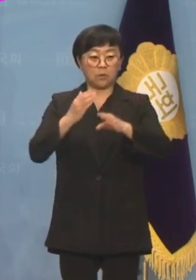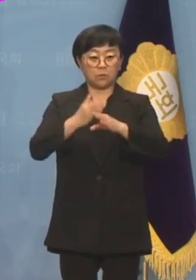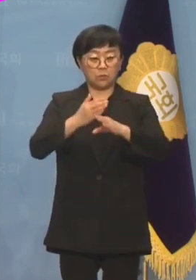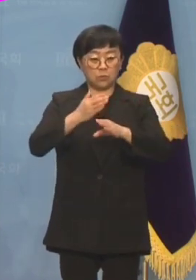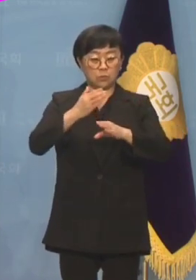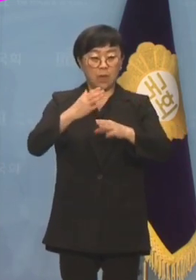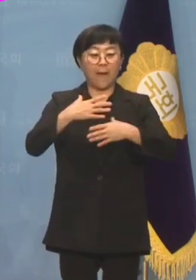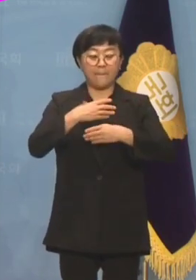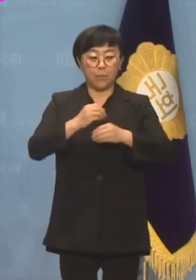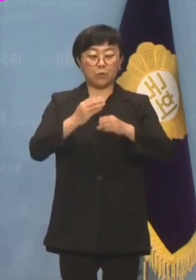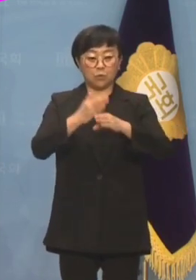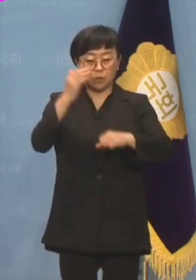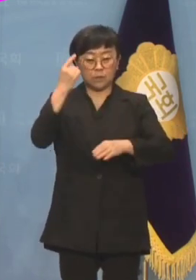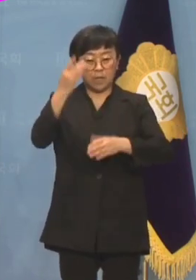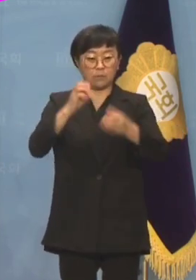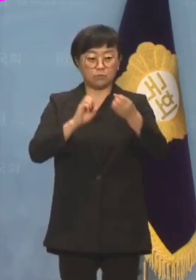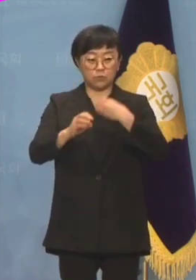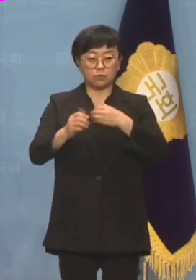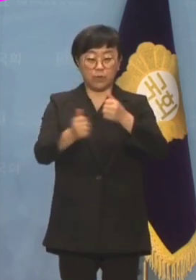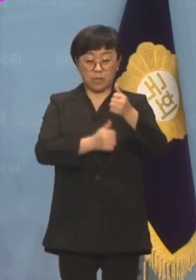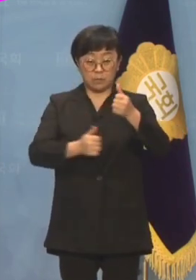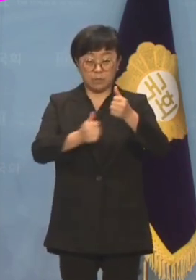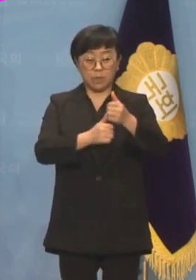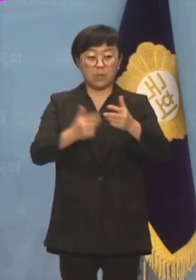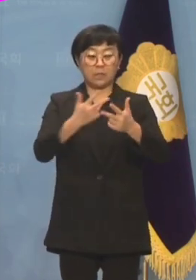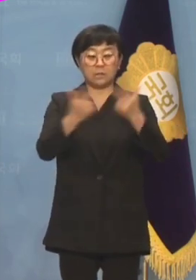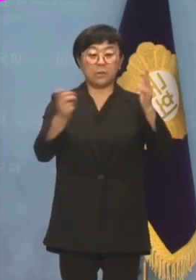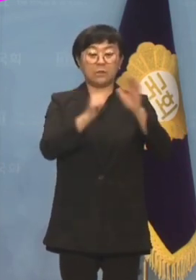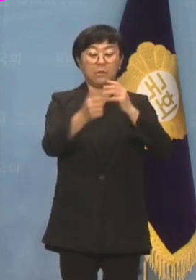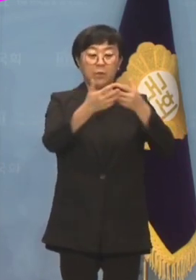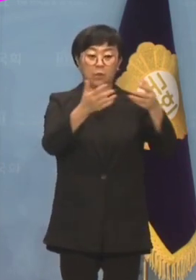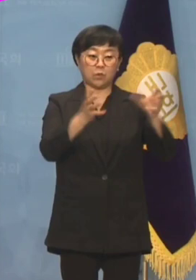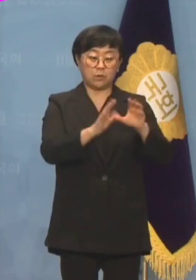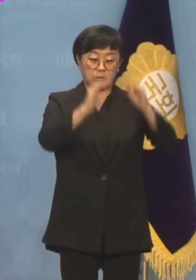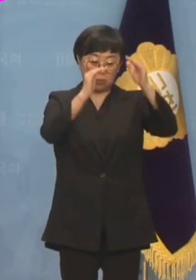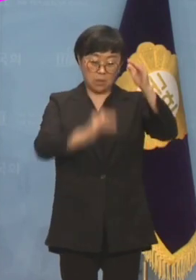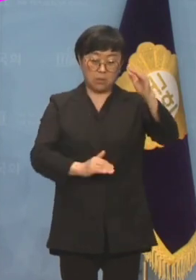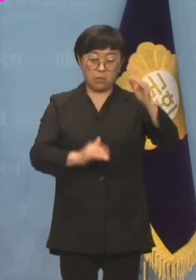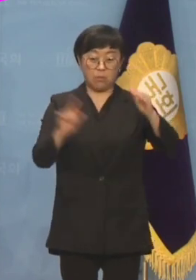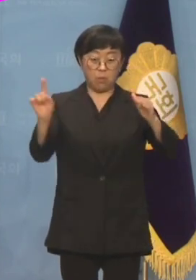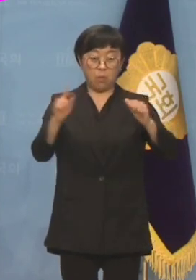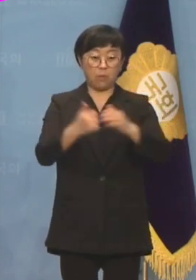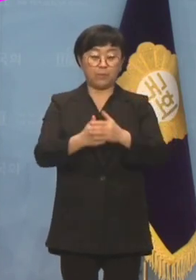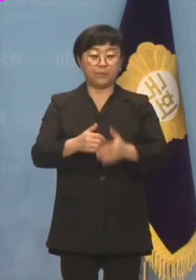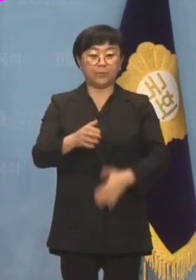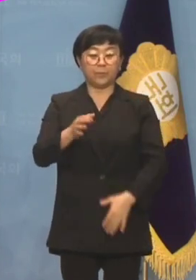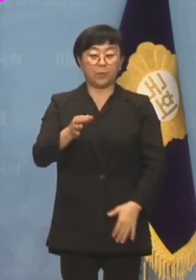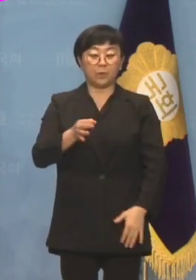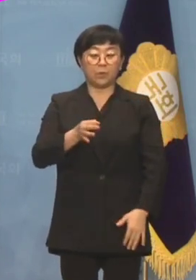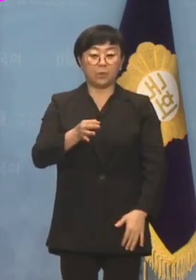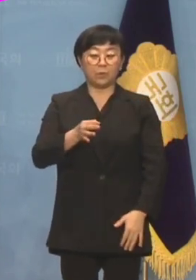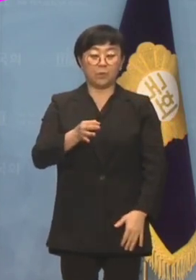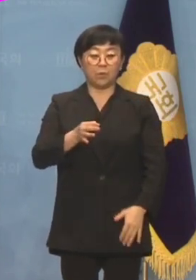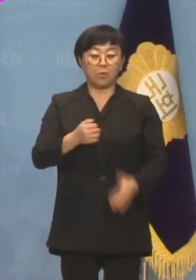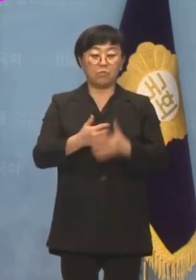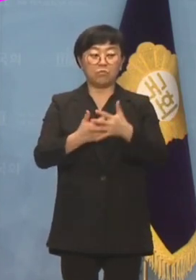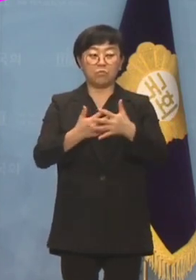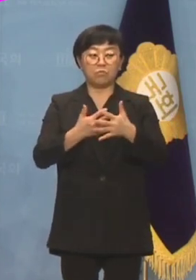민주당의 외교안보통일자문회의에서 이재명 대표팀이 발언한 내용은 도난지유돈,